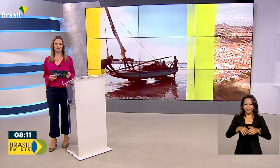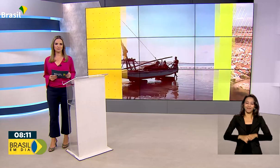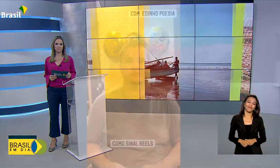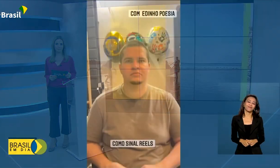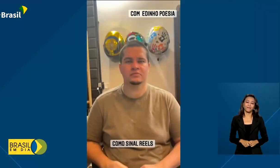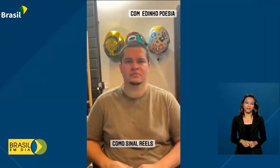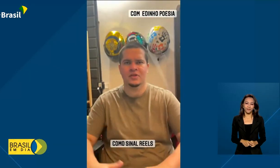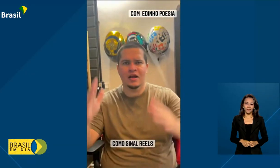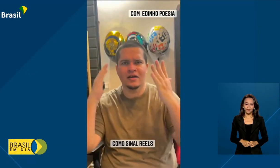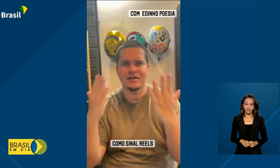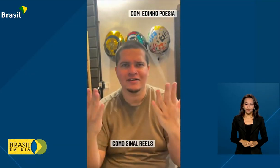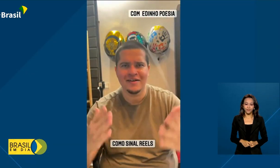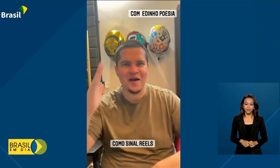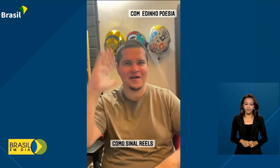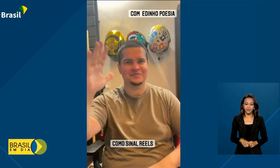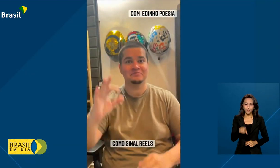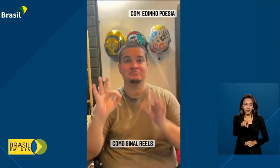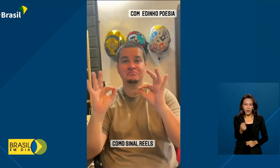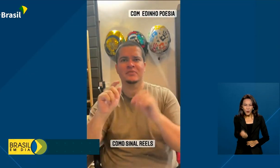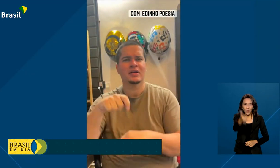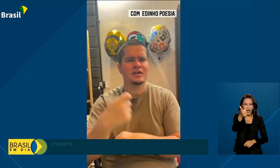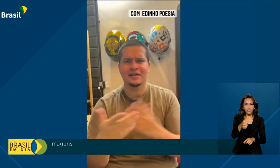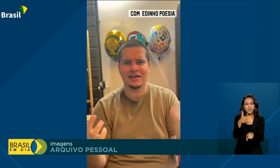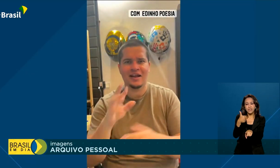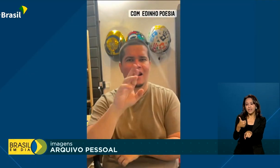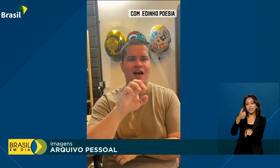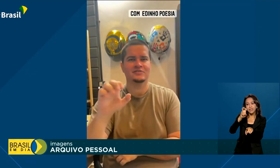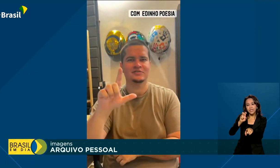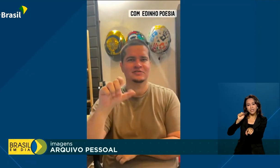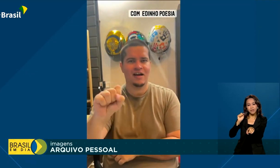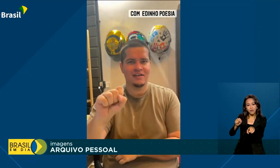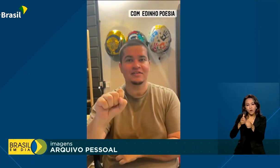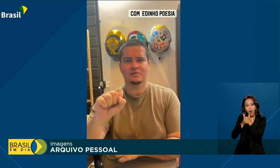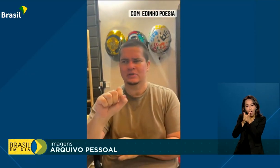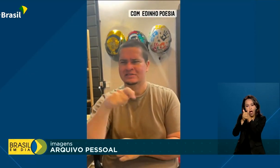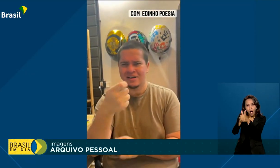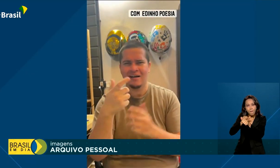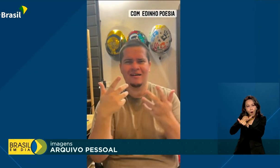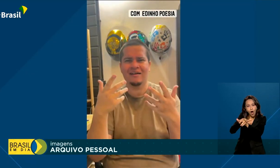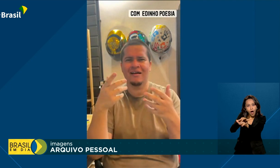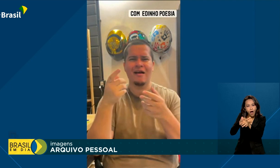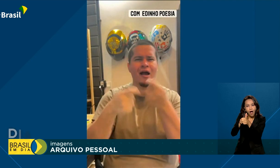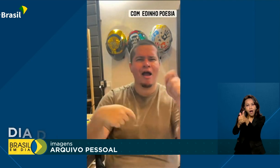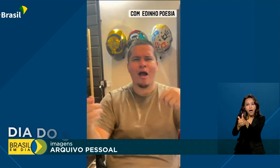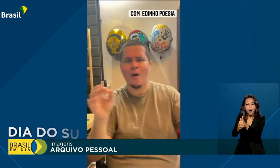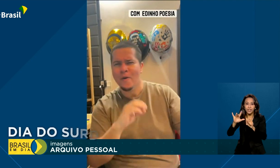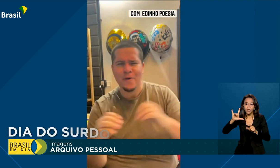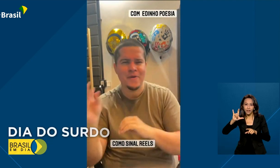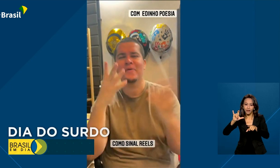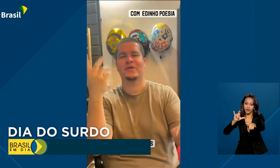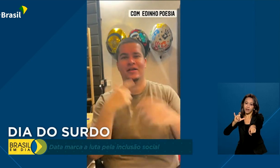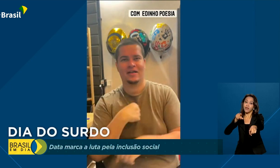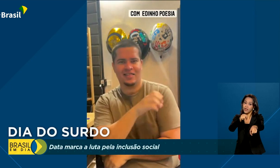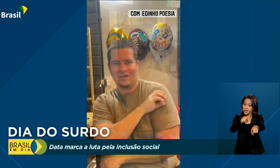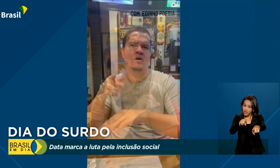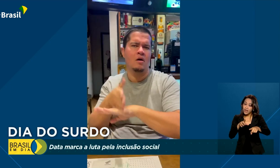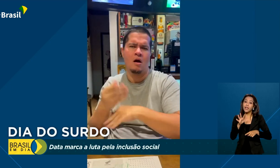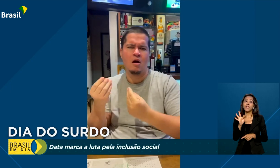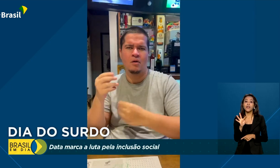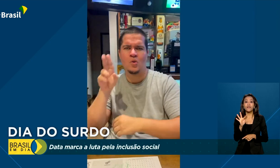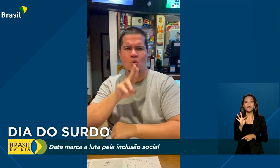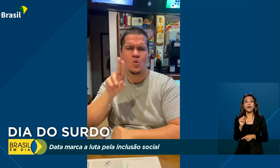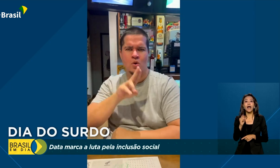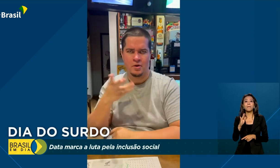Grossi. Com quase 15 mil seguidores no Instagram, o influenciador digital Fábio Silva